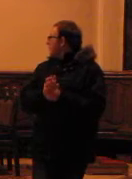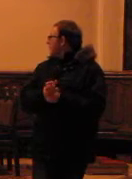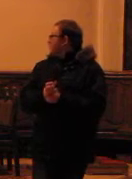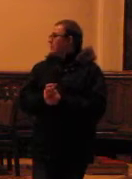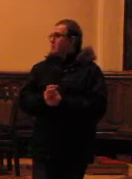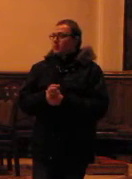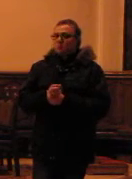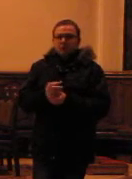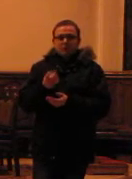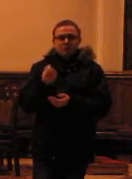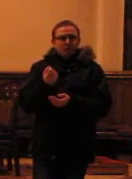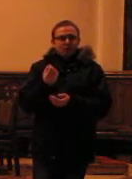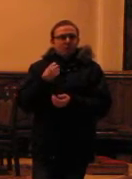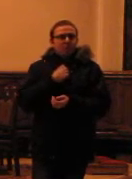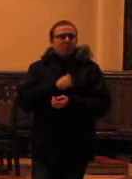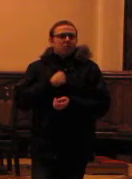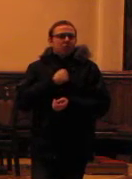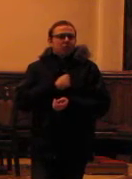to trochę przyjechać.